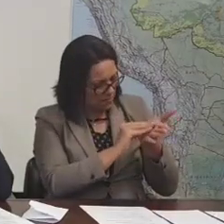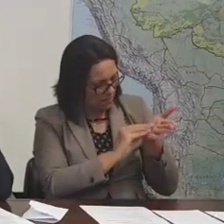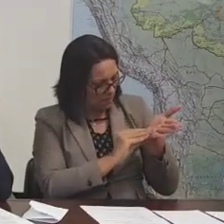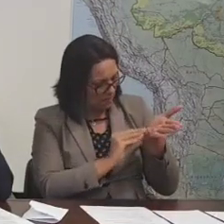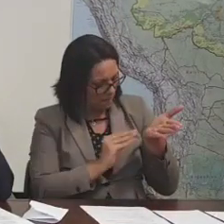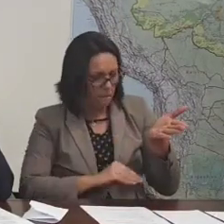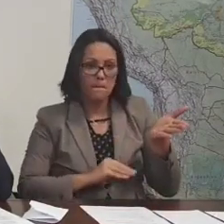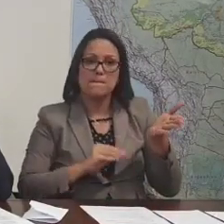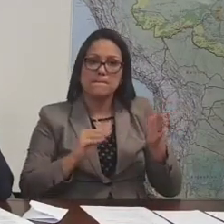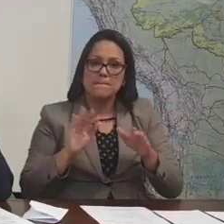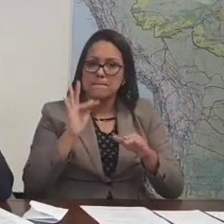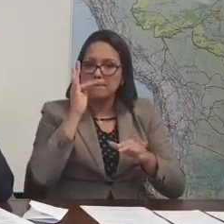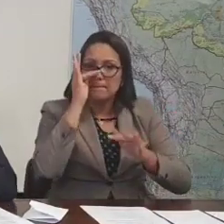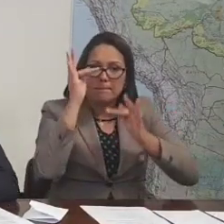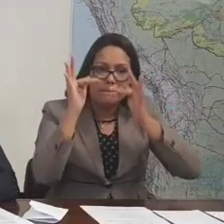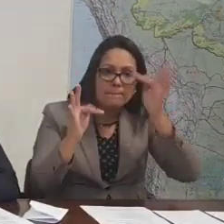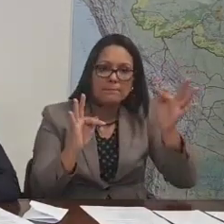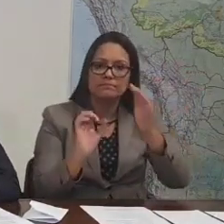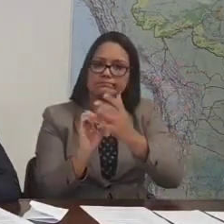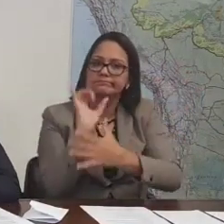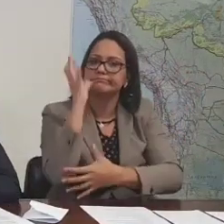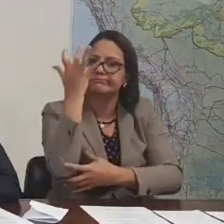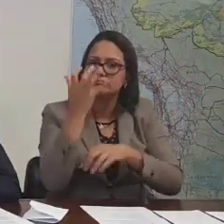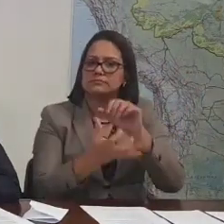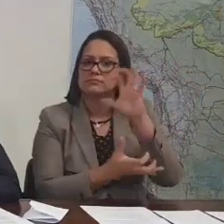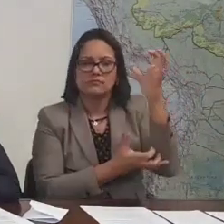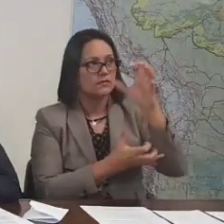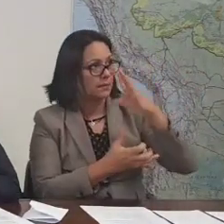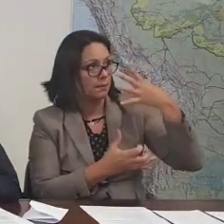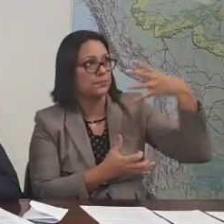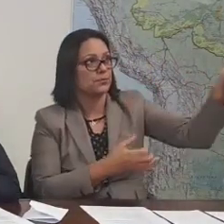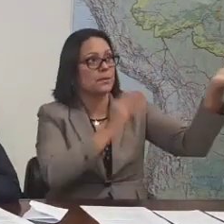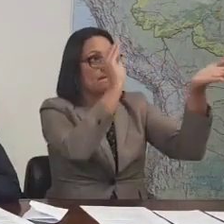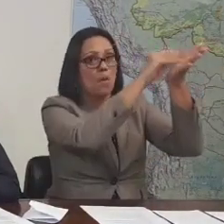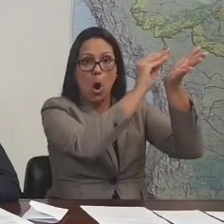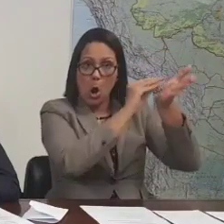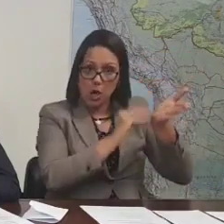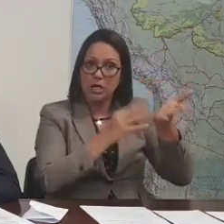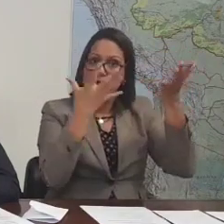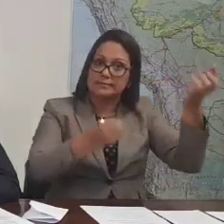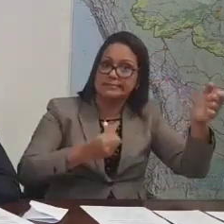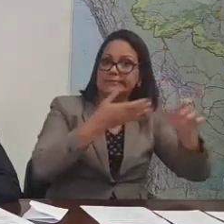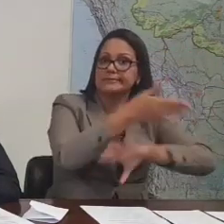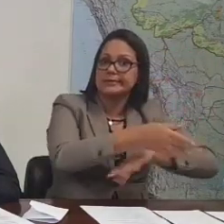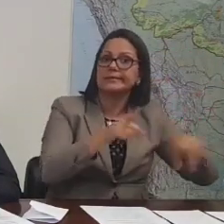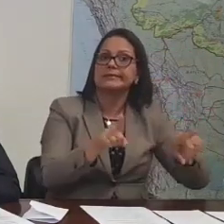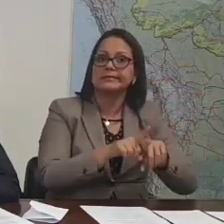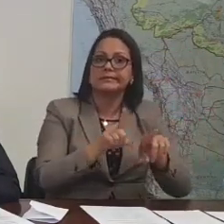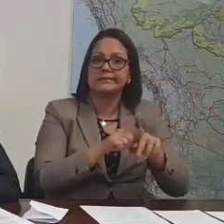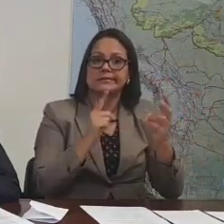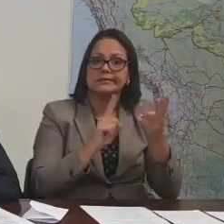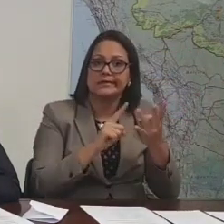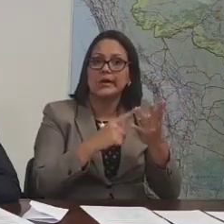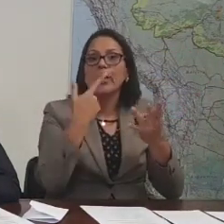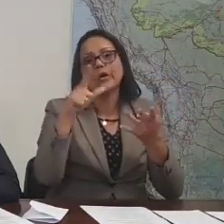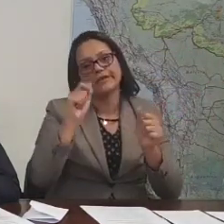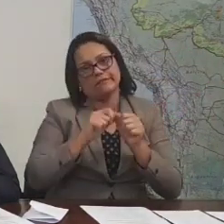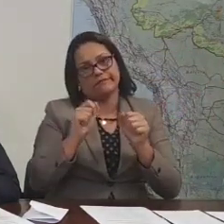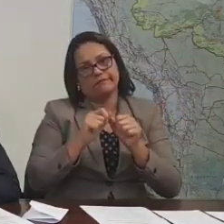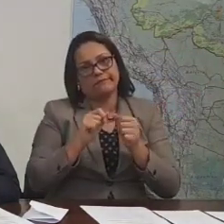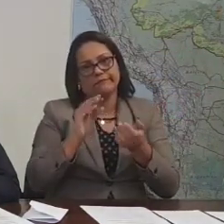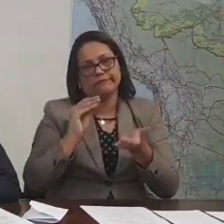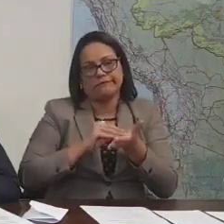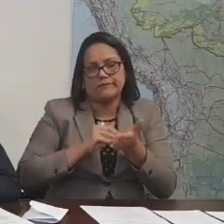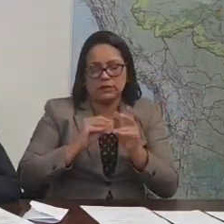plantas para serem credenciadas, fora todas as demais que estão terminando seus formulários e que